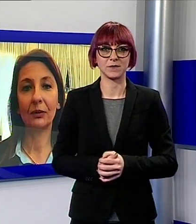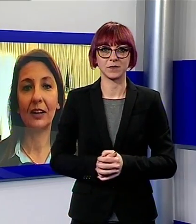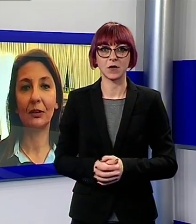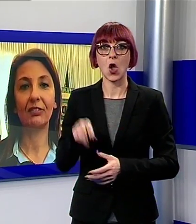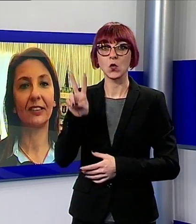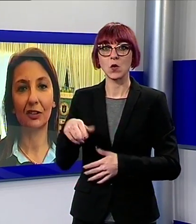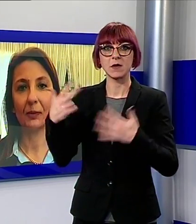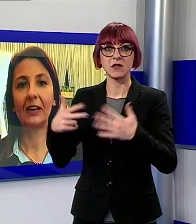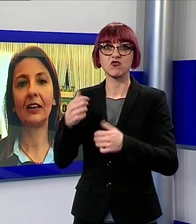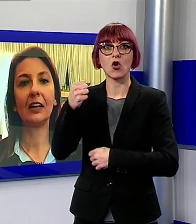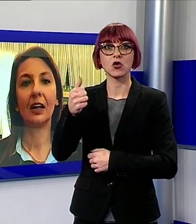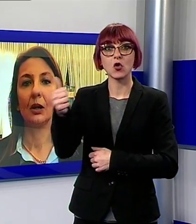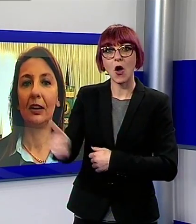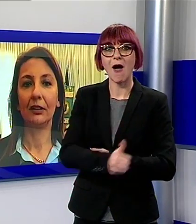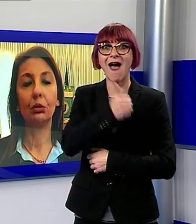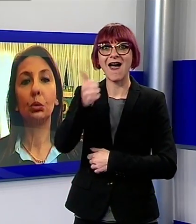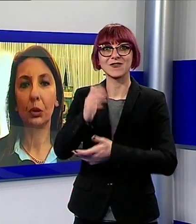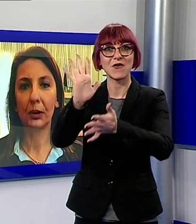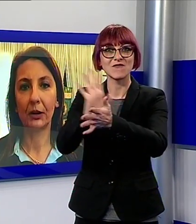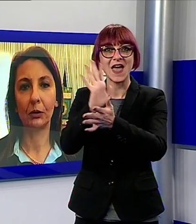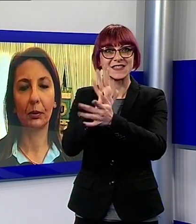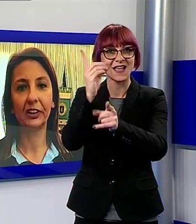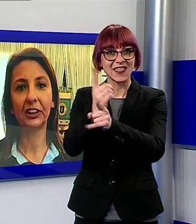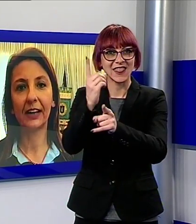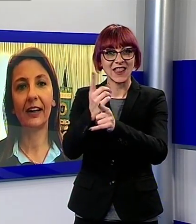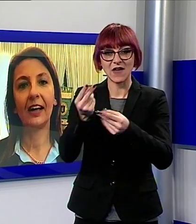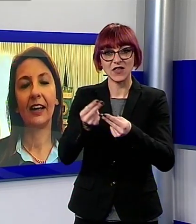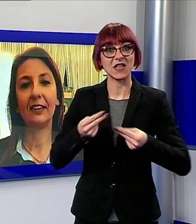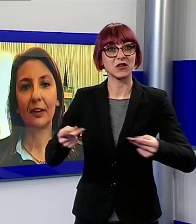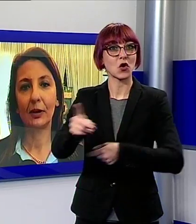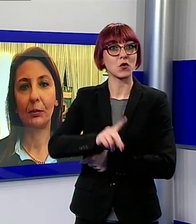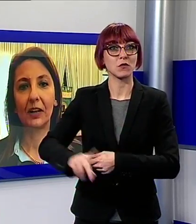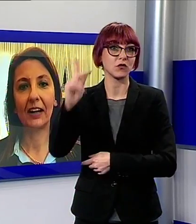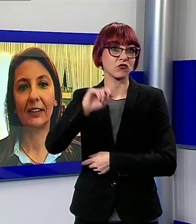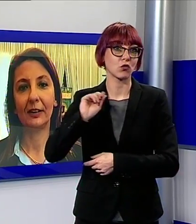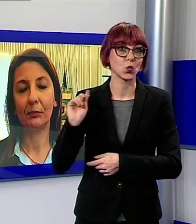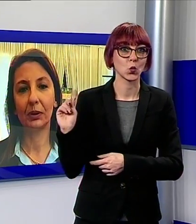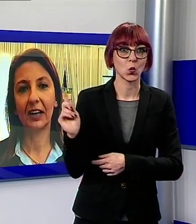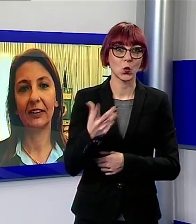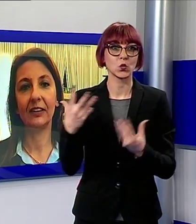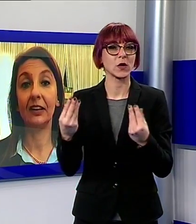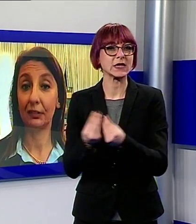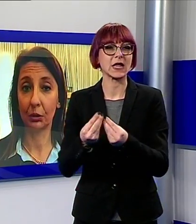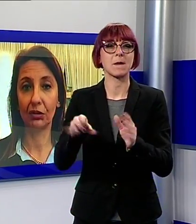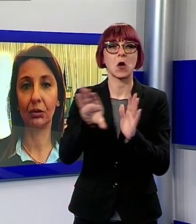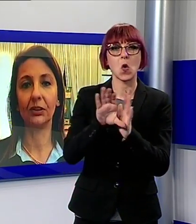un anno di festeggiamenti su tutto il territorio provinciale ed insieme alle più grandi ed importanti istituzioni